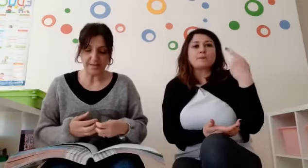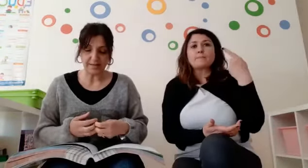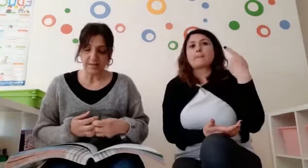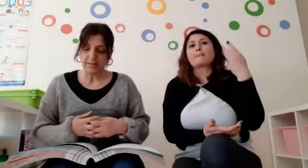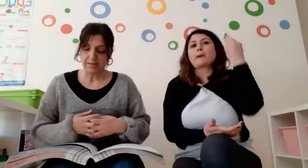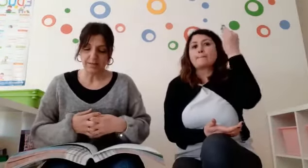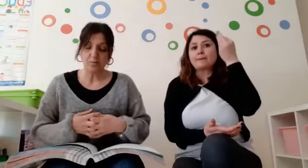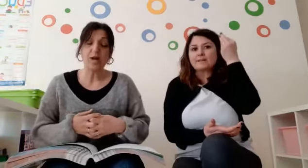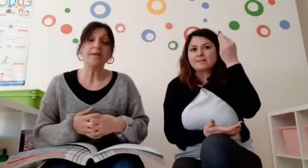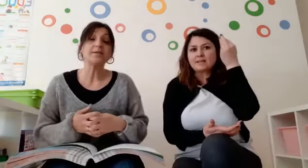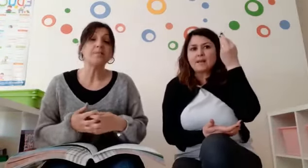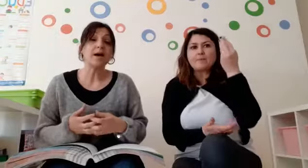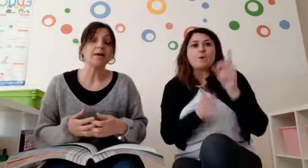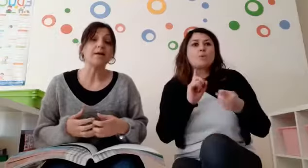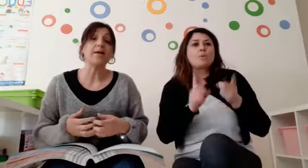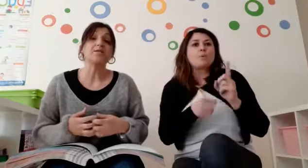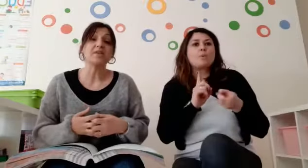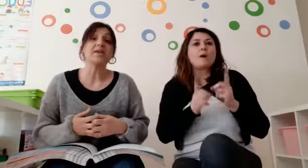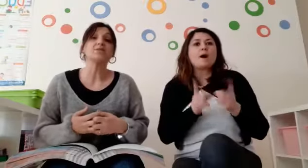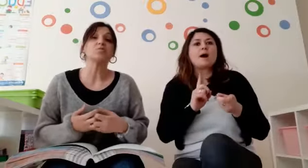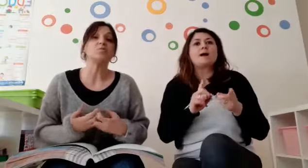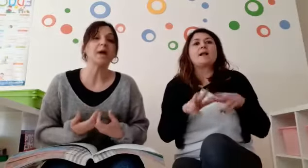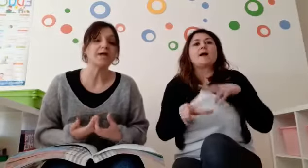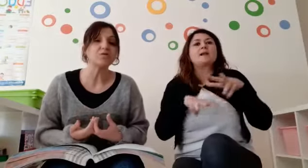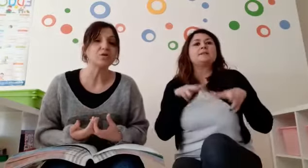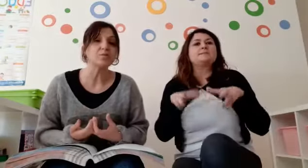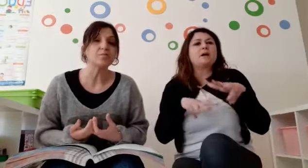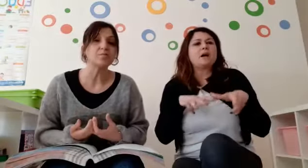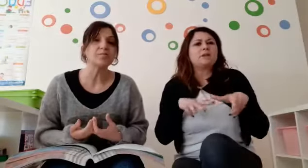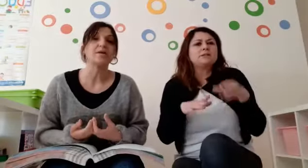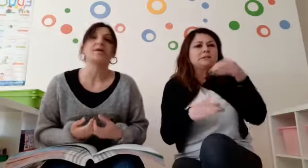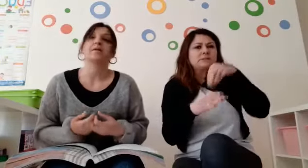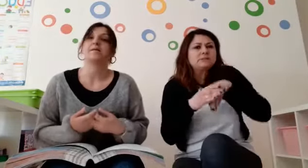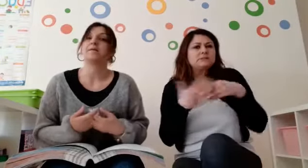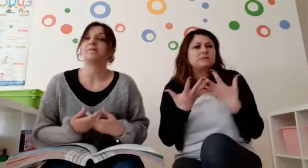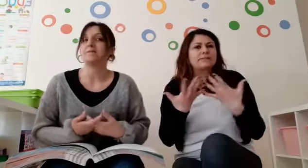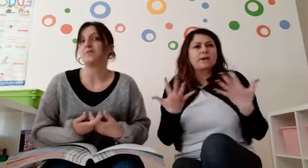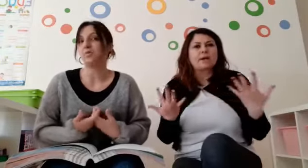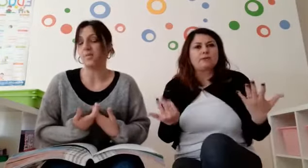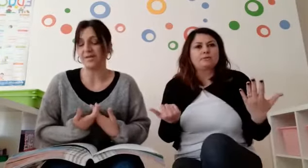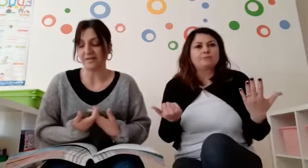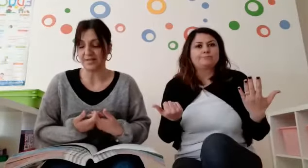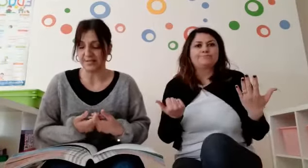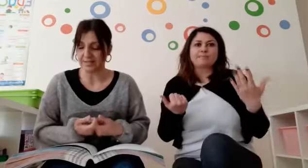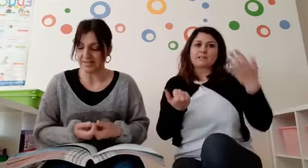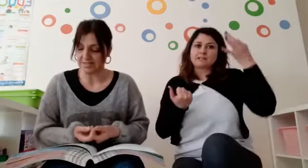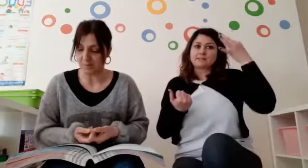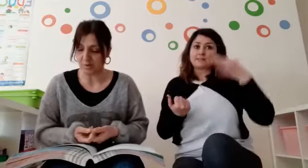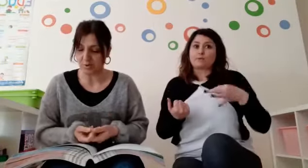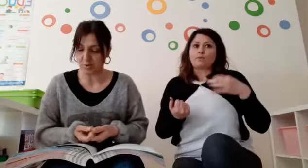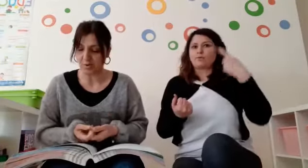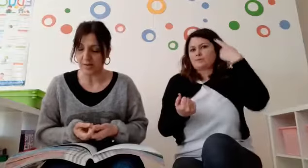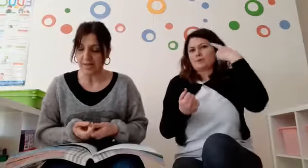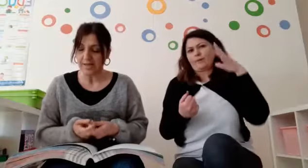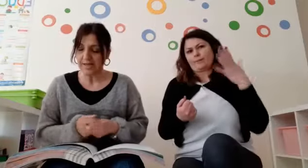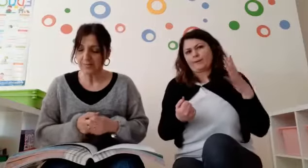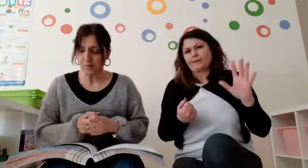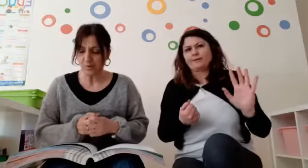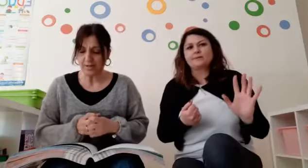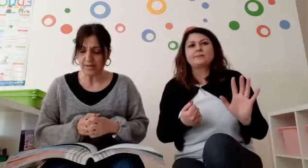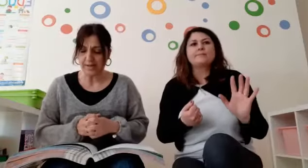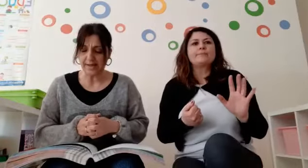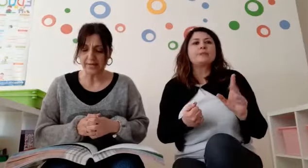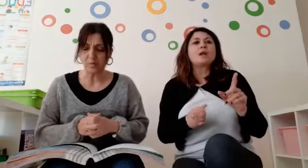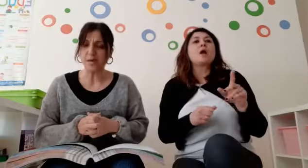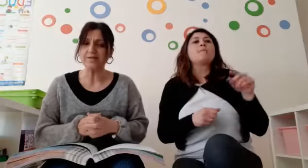pensare. Quale animale c'era sul prato? Sicuramente avrete già risposto. I